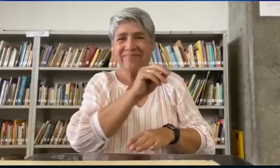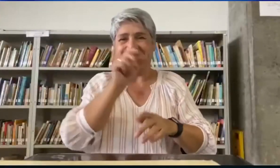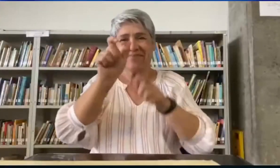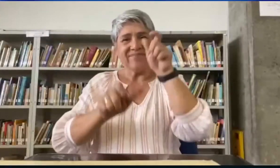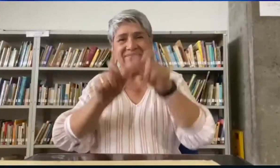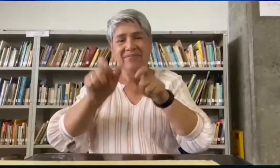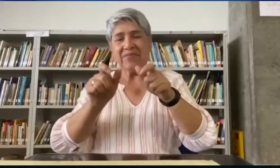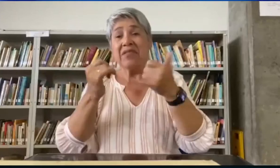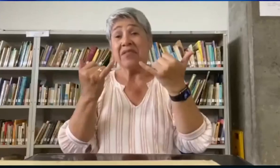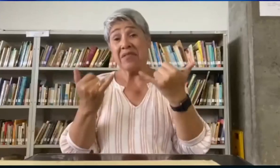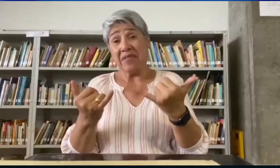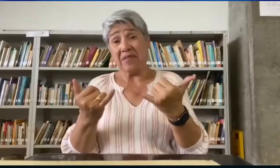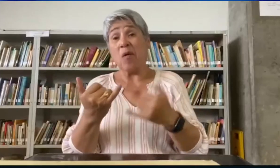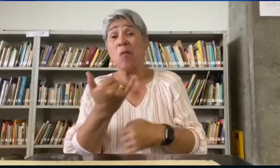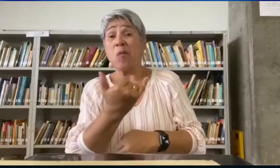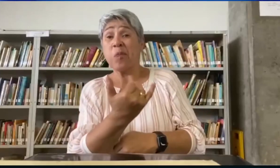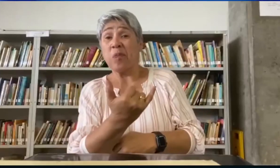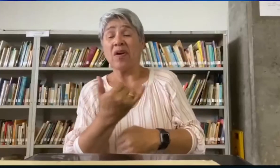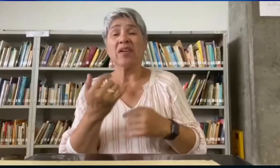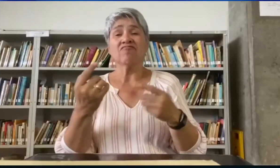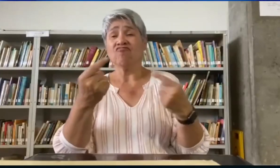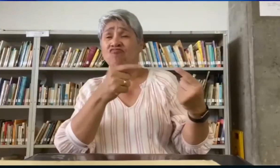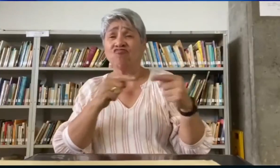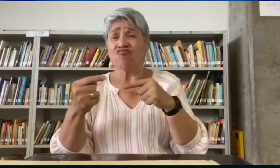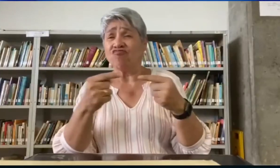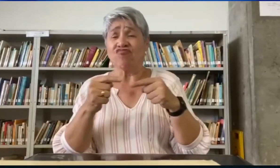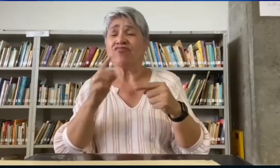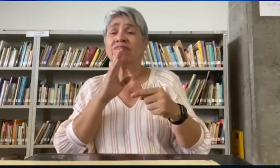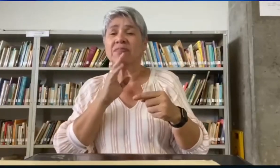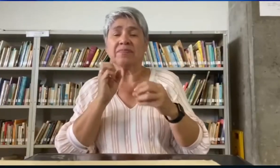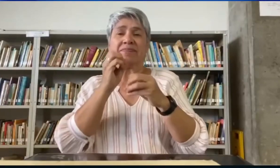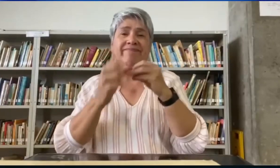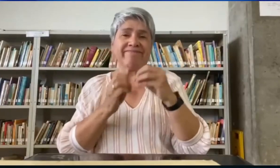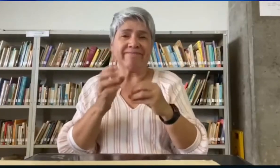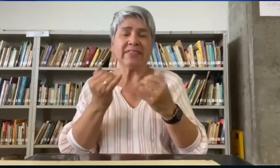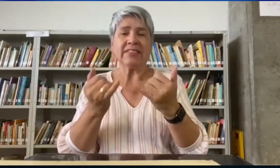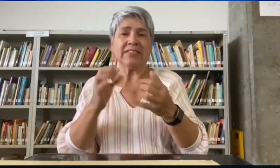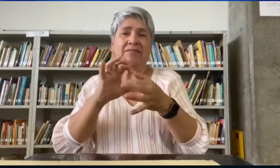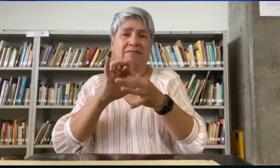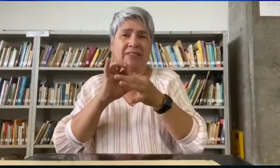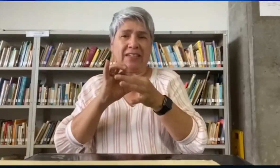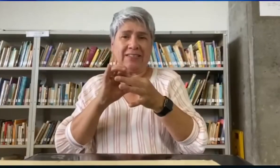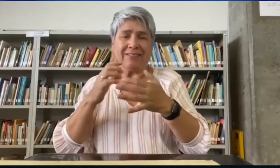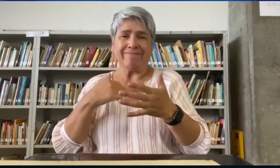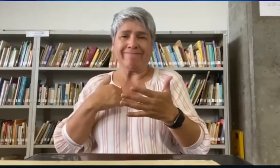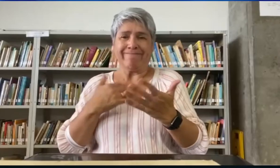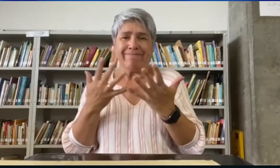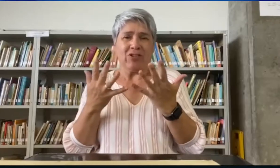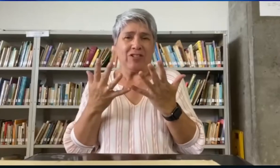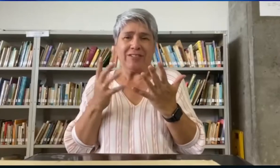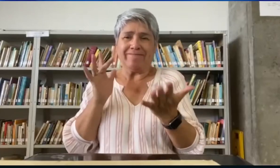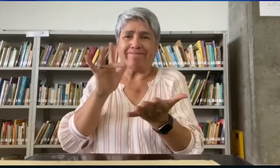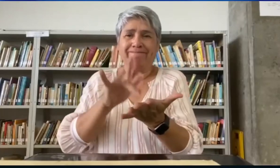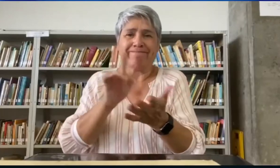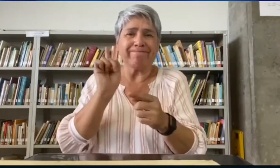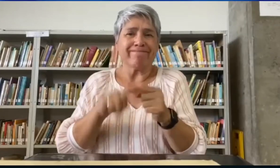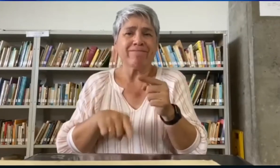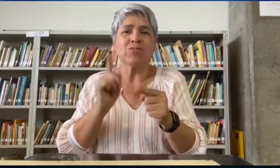Muy buenas tardes para todas las personas que nos ven y para los que están en el panel de discusión, Acedos, Corsac,